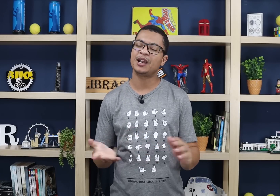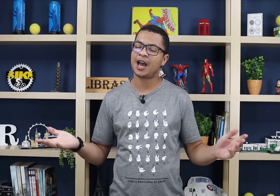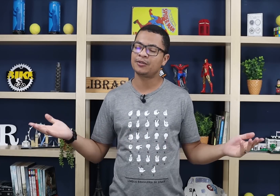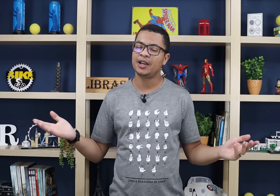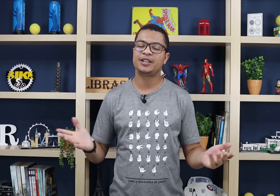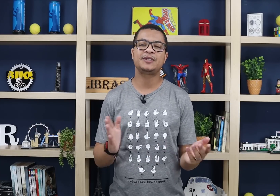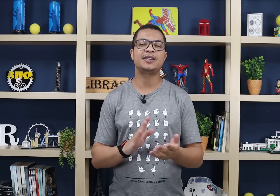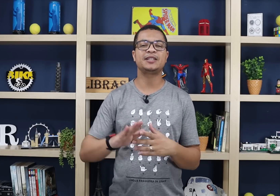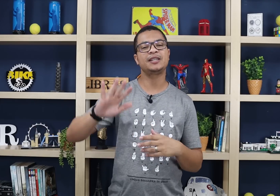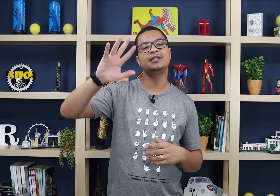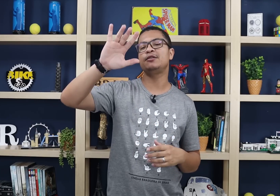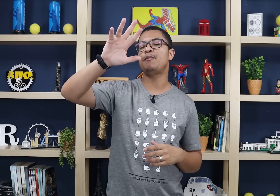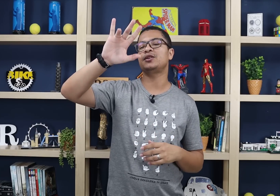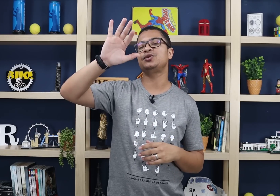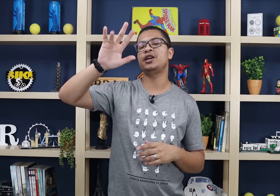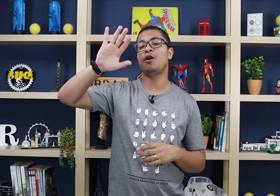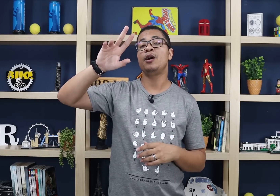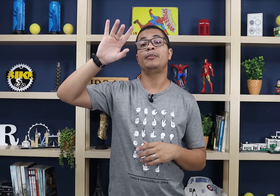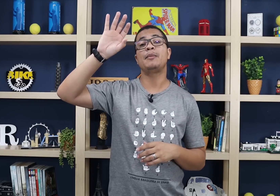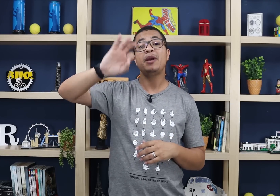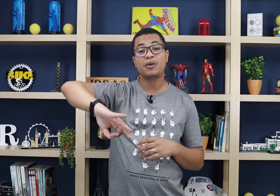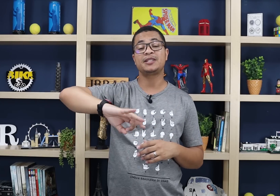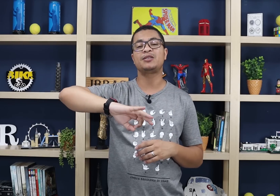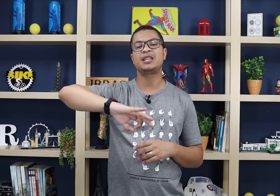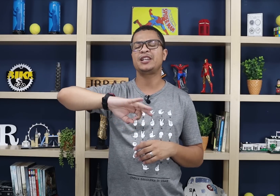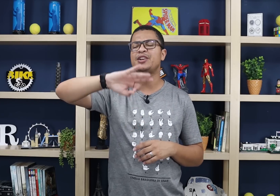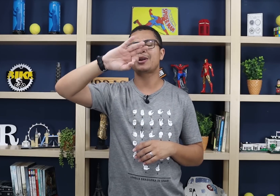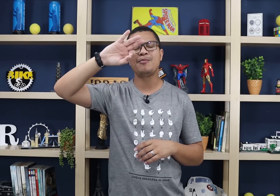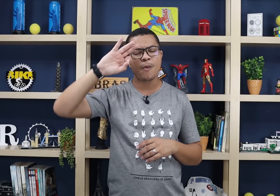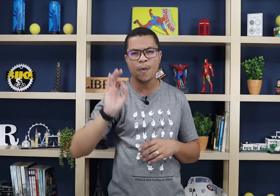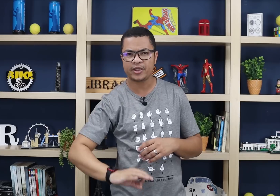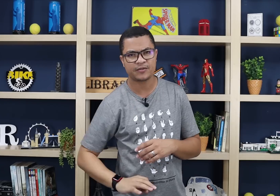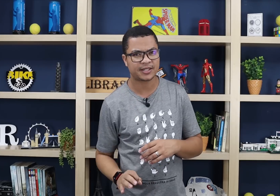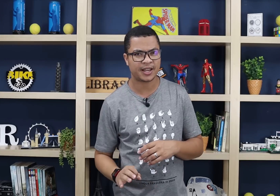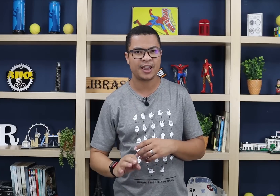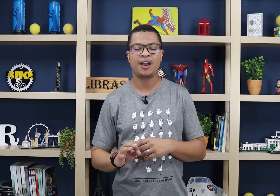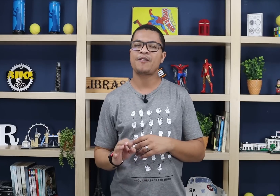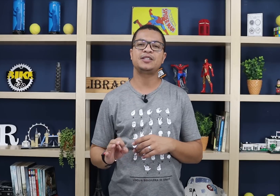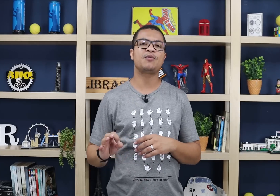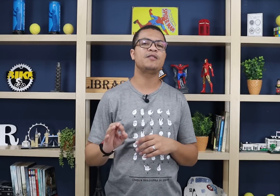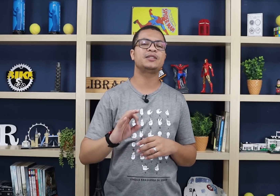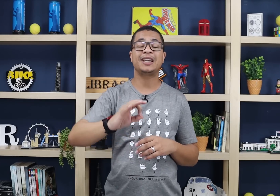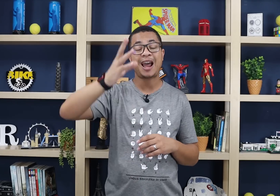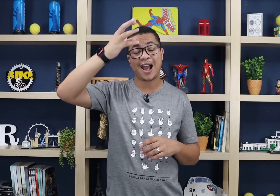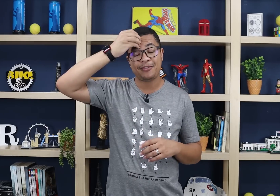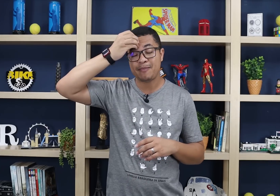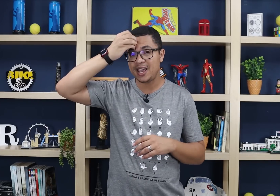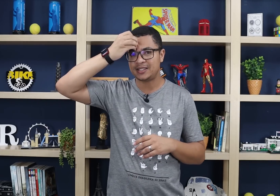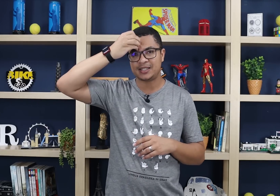é claro, tenho certeza que esses cinco passos aí, ó, pra memorizar os sinais vai ajudar muito você pra fazer com que você grave bem esses